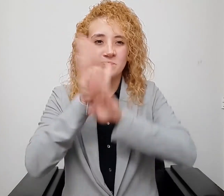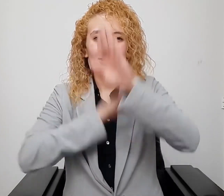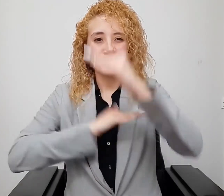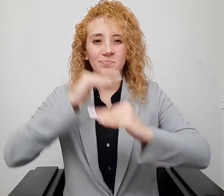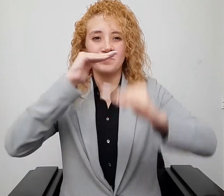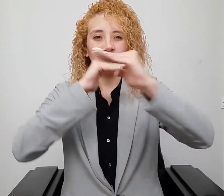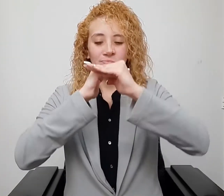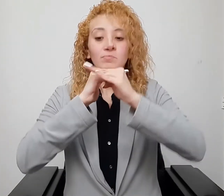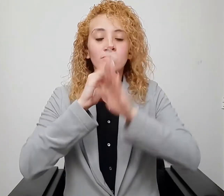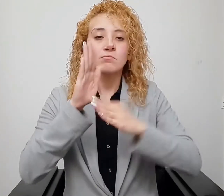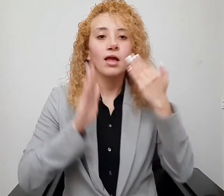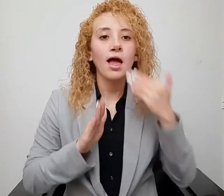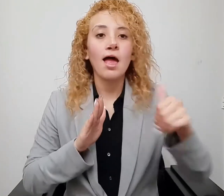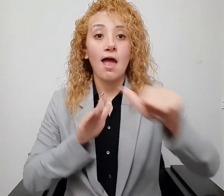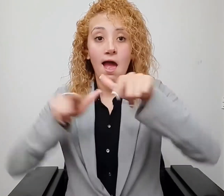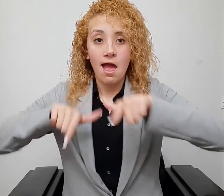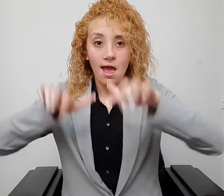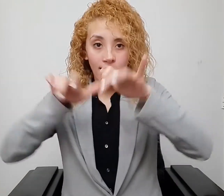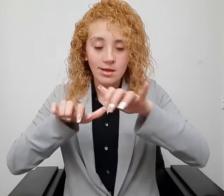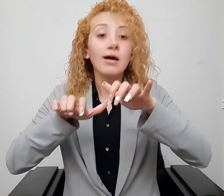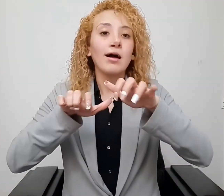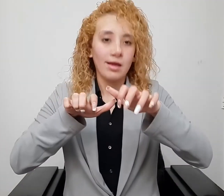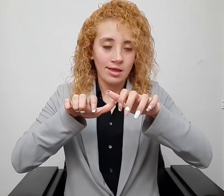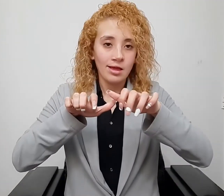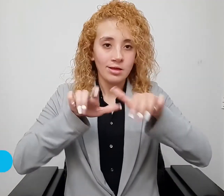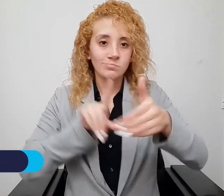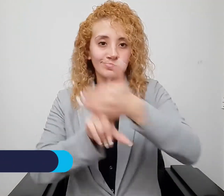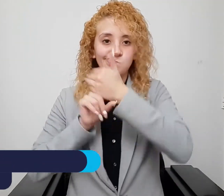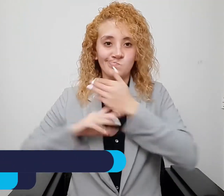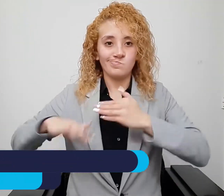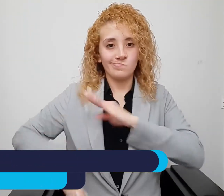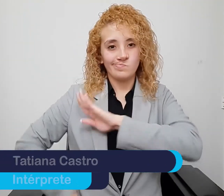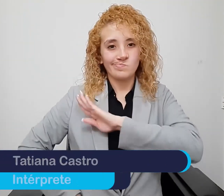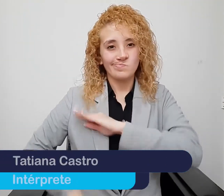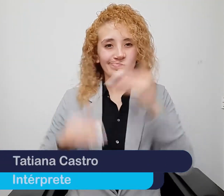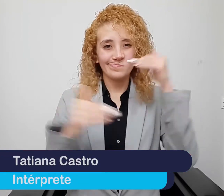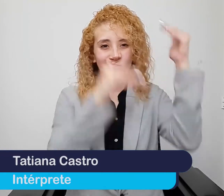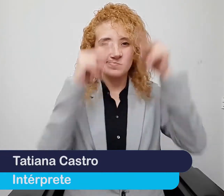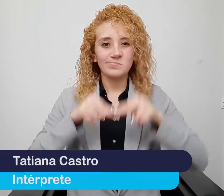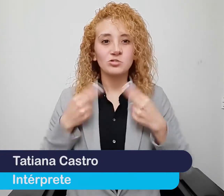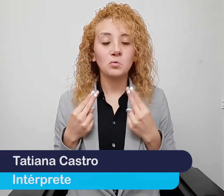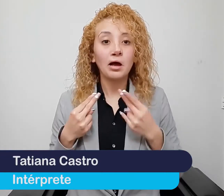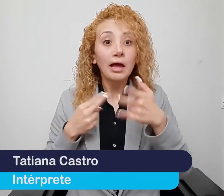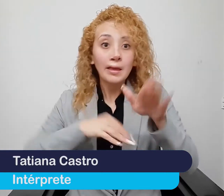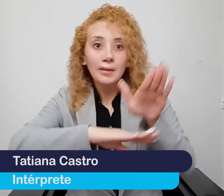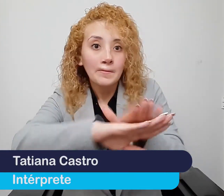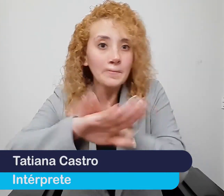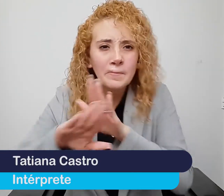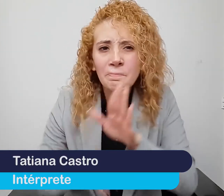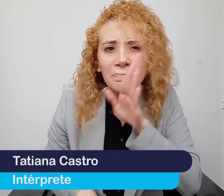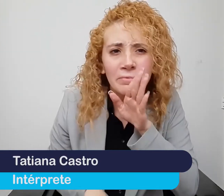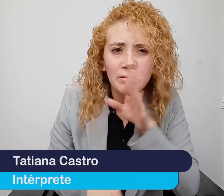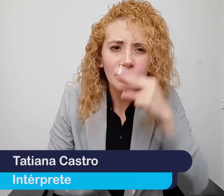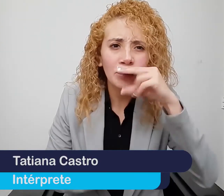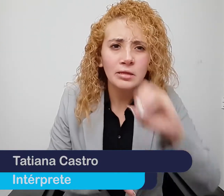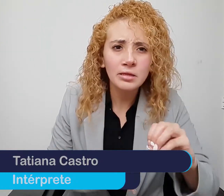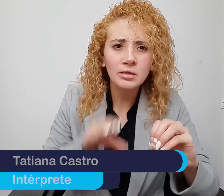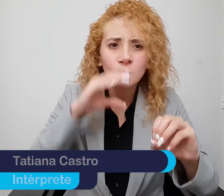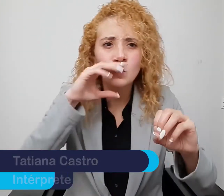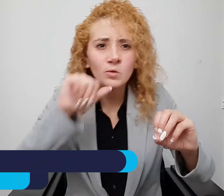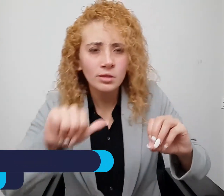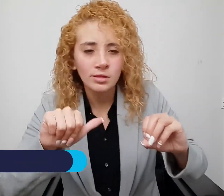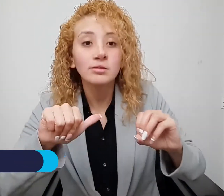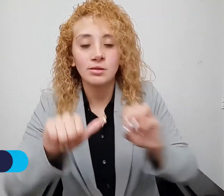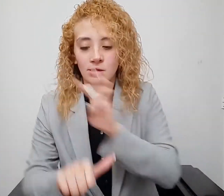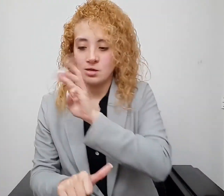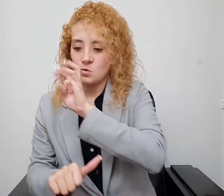Desarrollo Social con la organización Plan for the Planet. El llamado está dirigido a niños y niñas entre